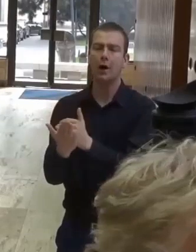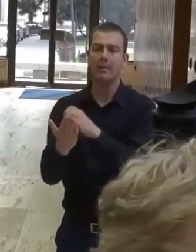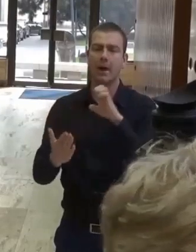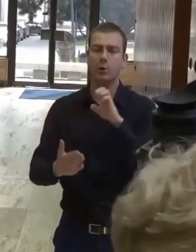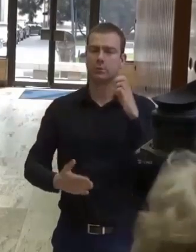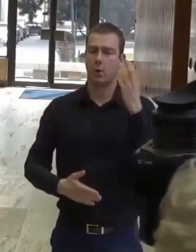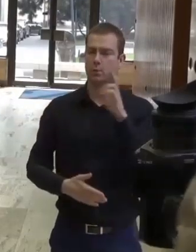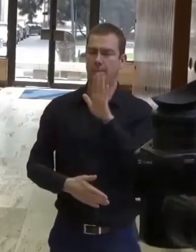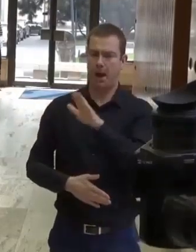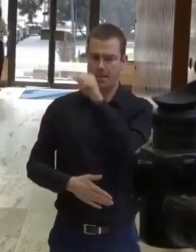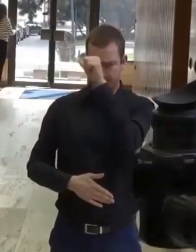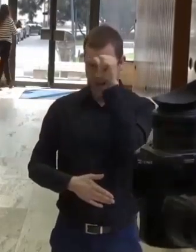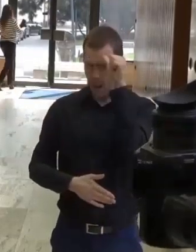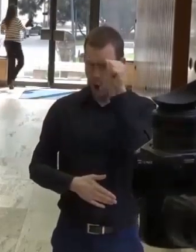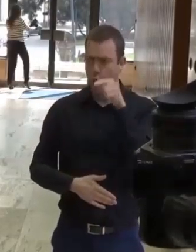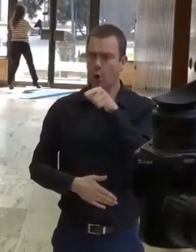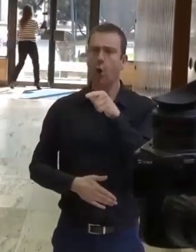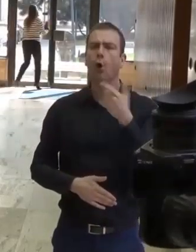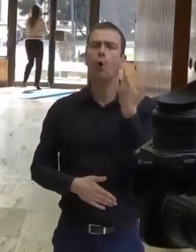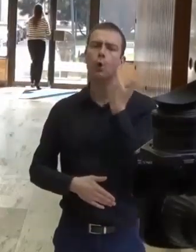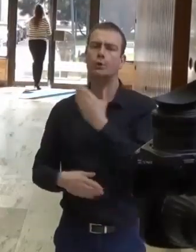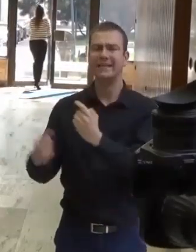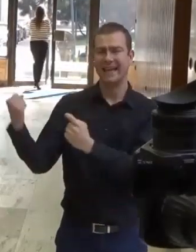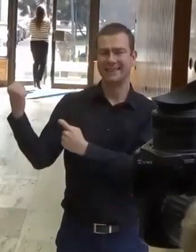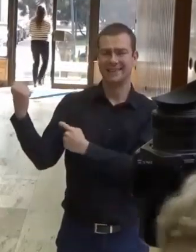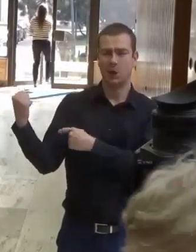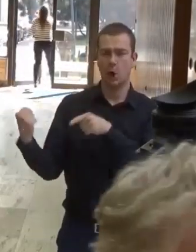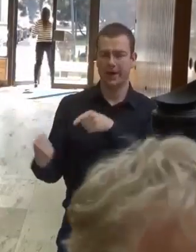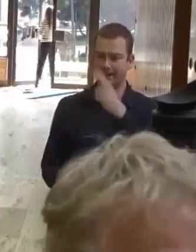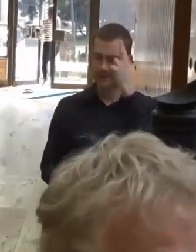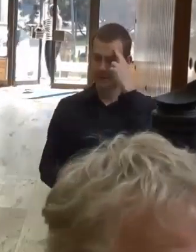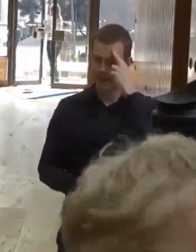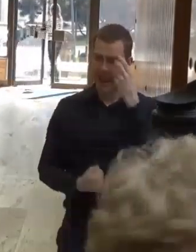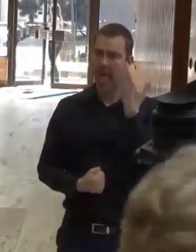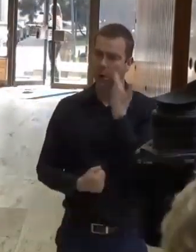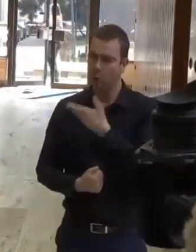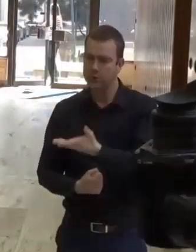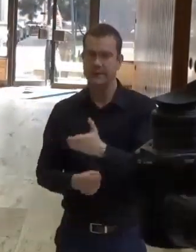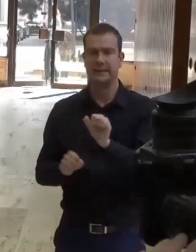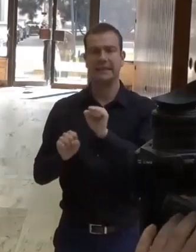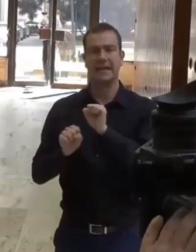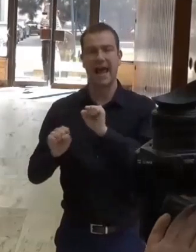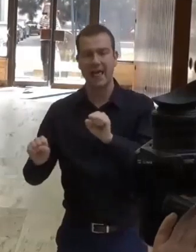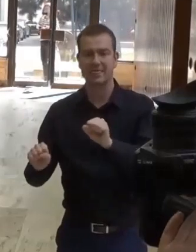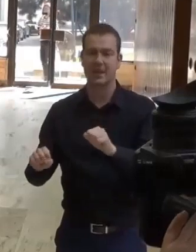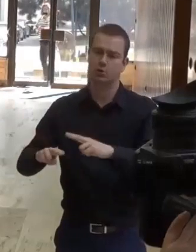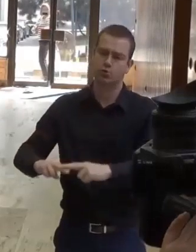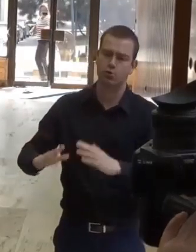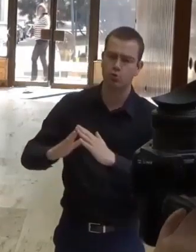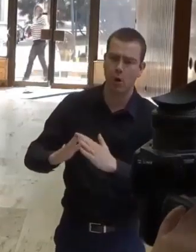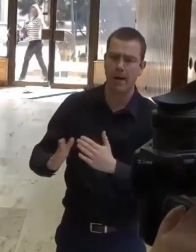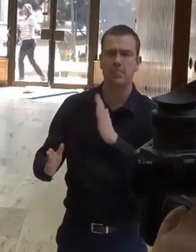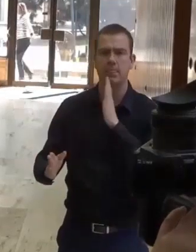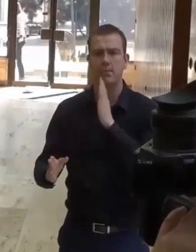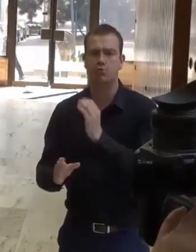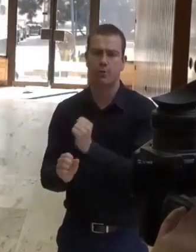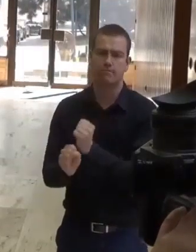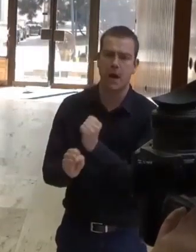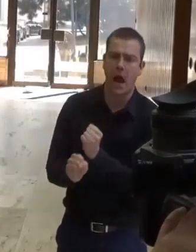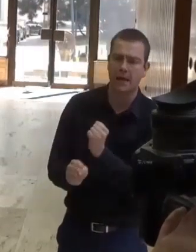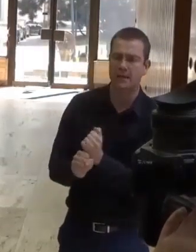na pomoc ľuďom, ktorí buď sú v karanténe, nemôžu robiť, alebo sú najviac